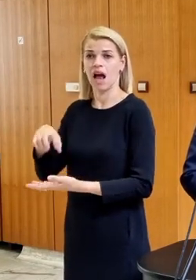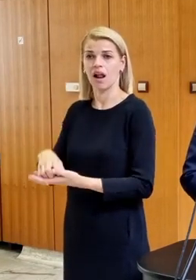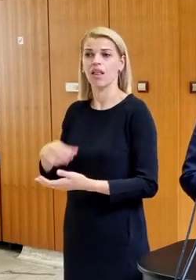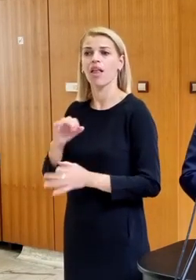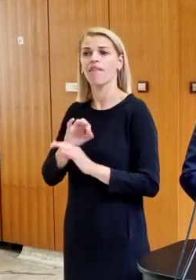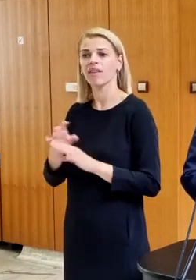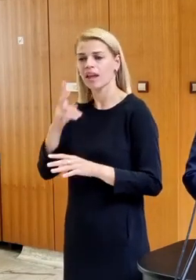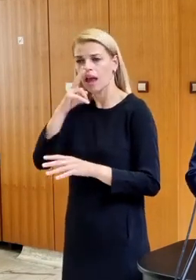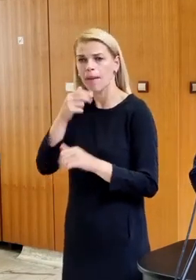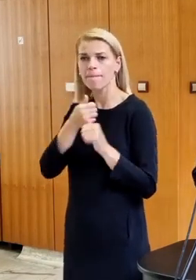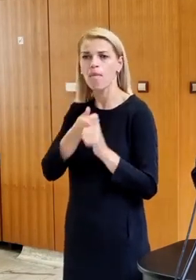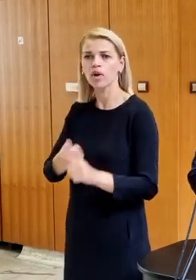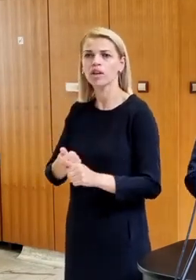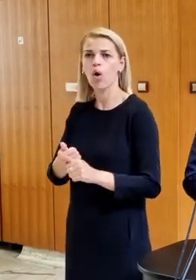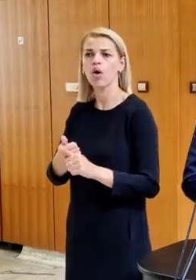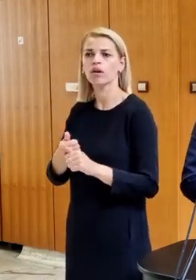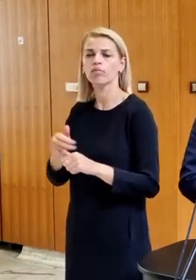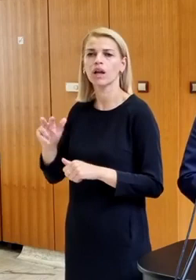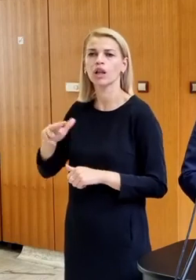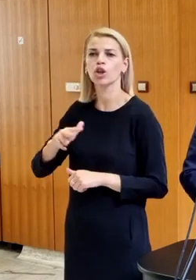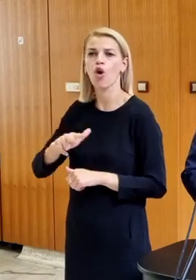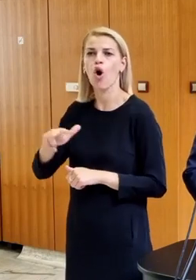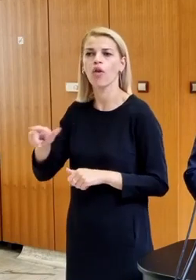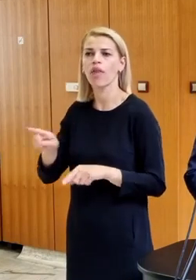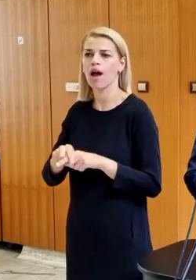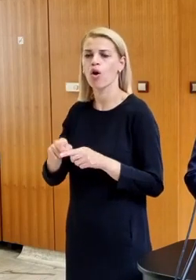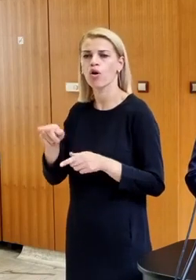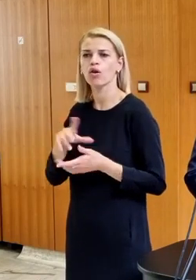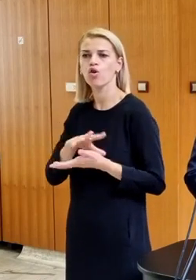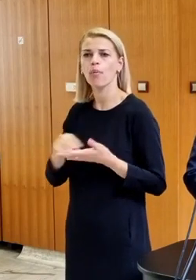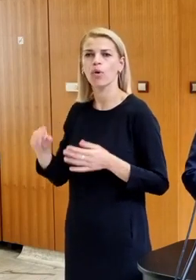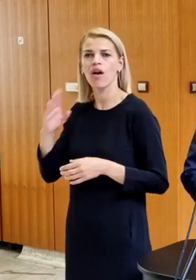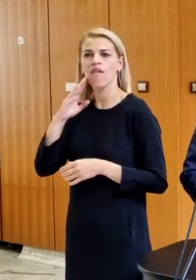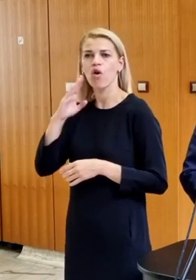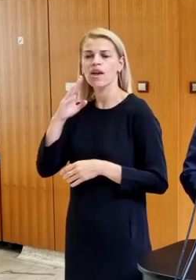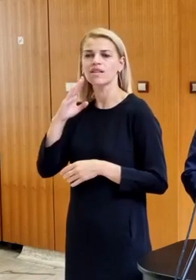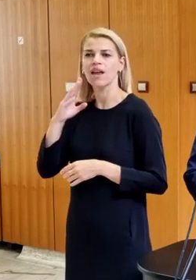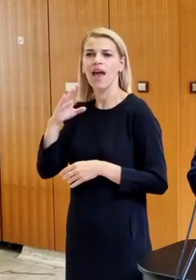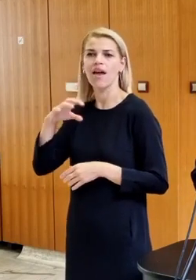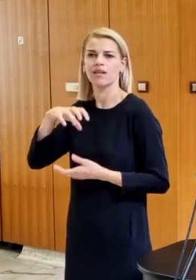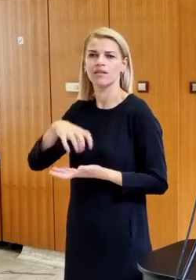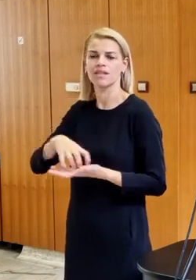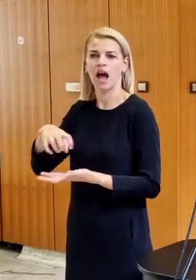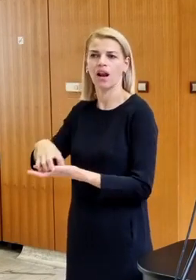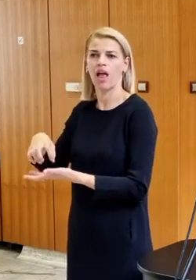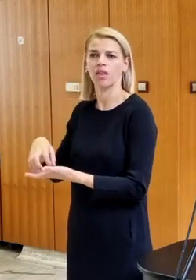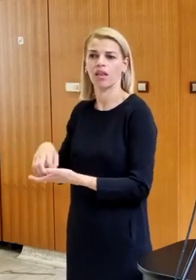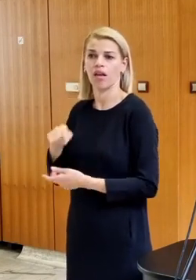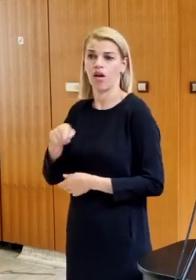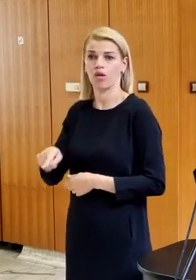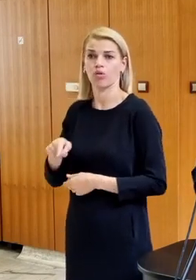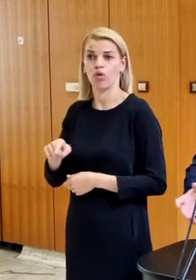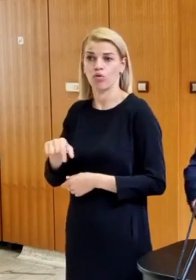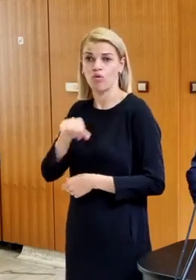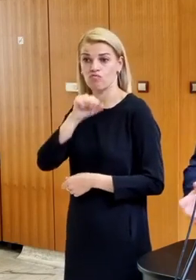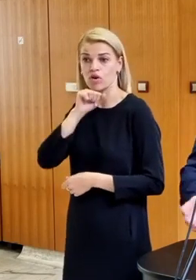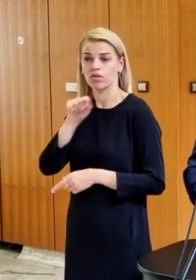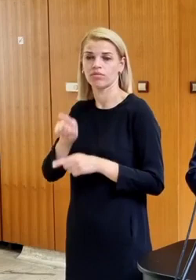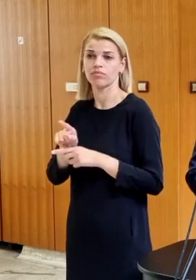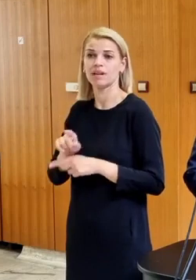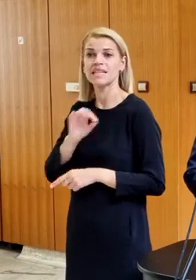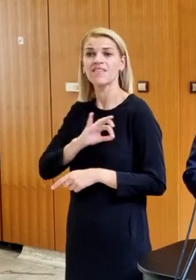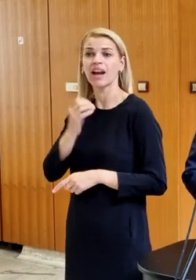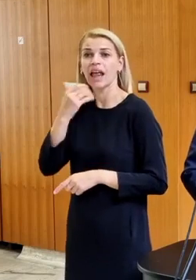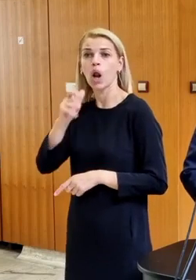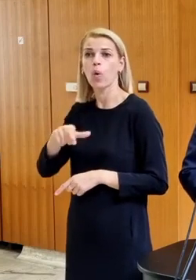trajektóriu a my vidíme, ako nám lietajú drony, ktoré vyslovene kopírujú vojenské základne. To vôbec nie je záujem nejakých civilných